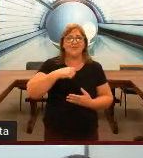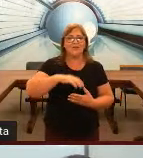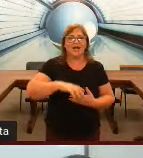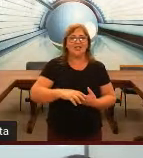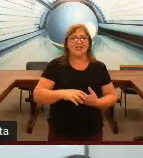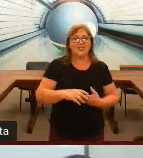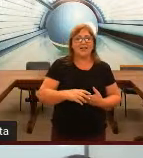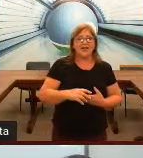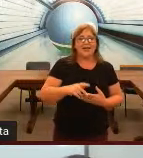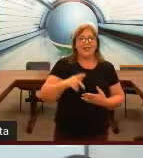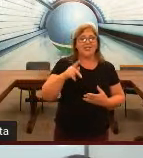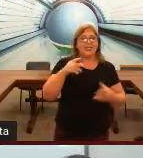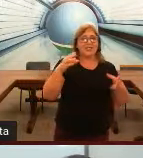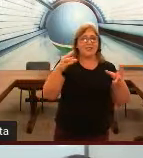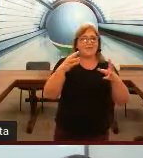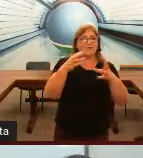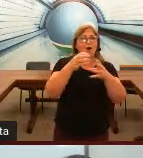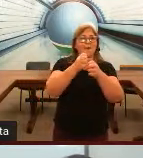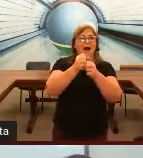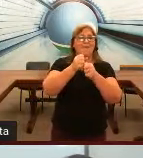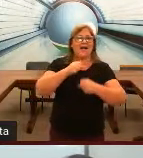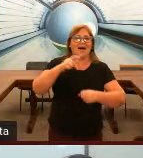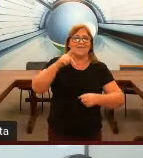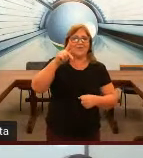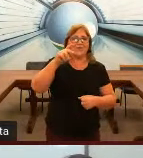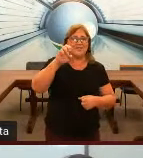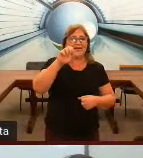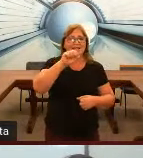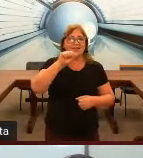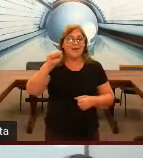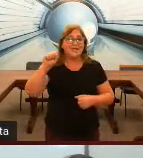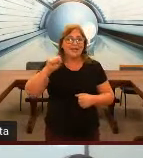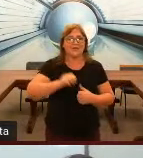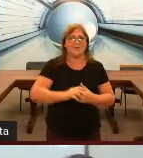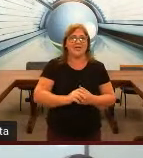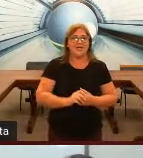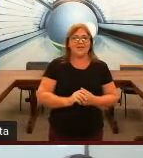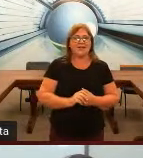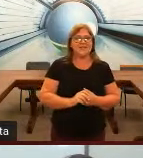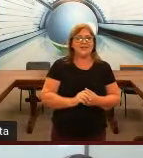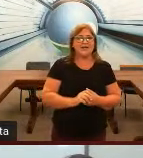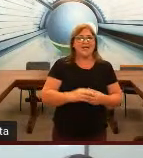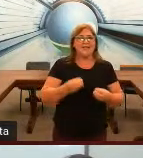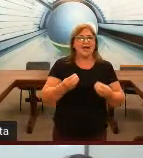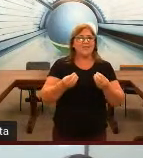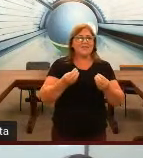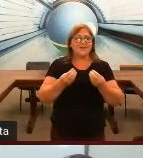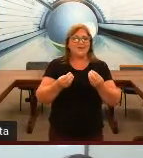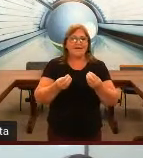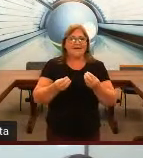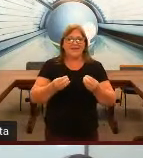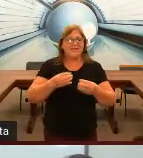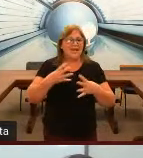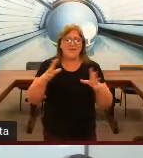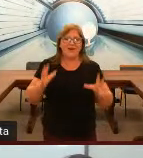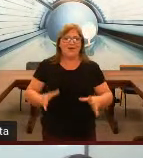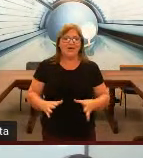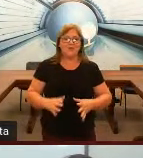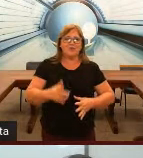dificuldade de formar a palavra quando você está soletrando. Então, assim não tenha vergonha de